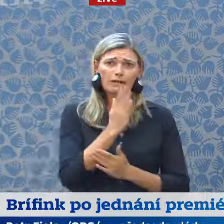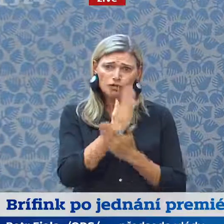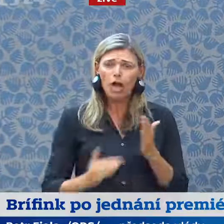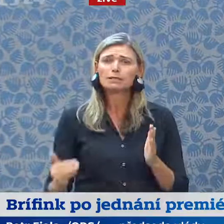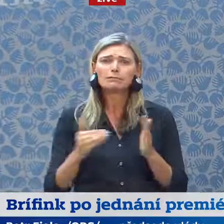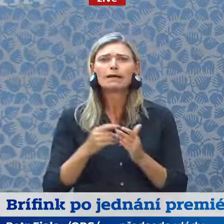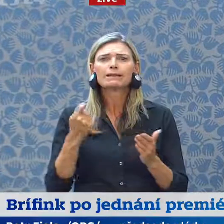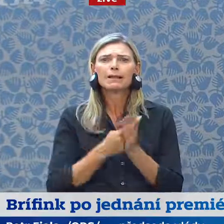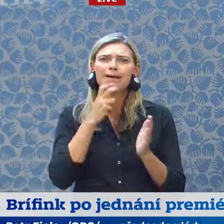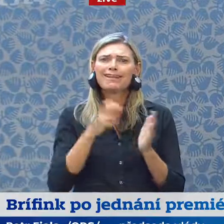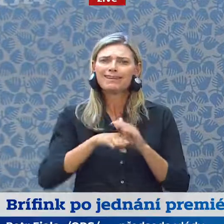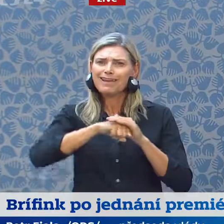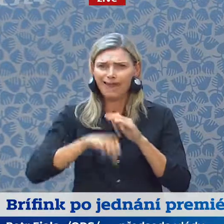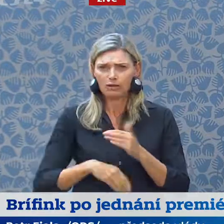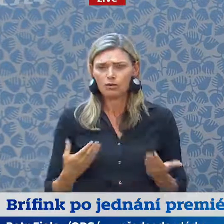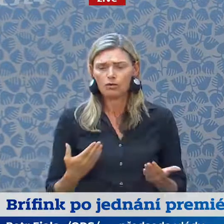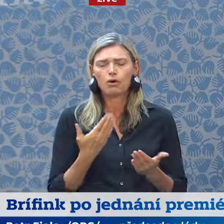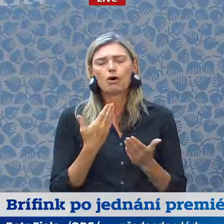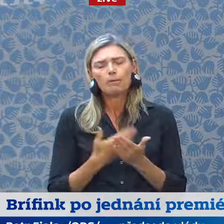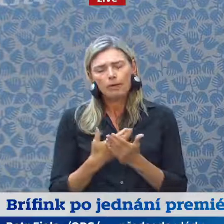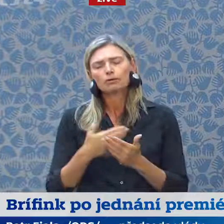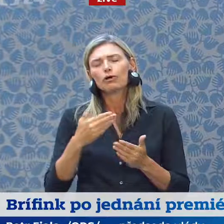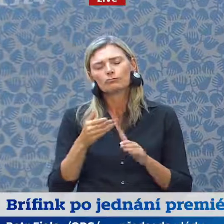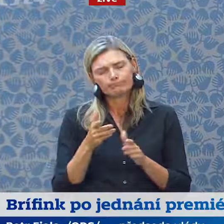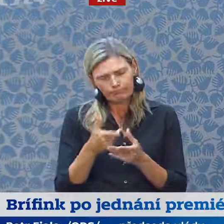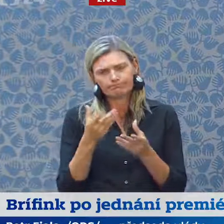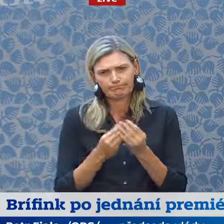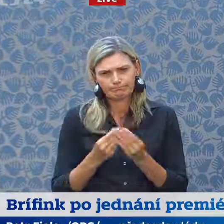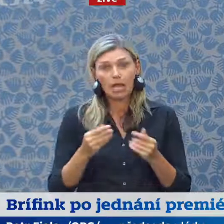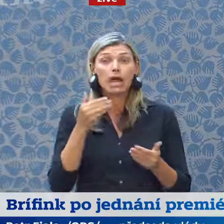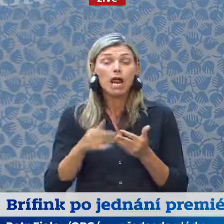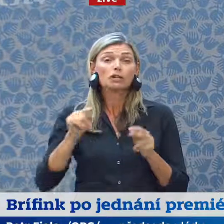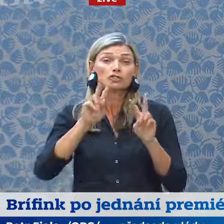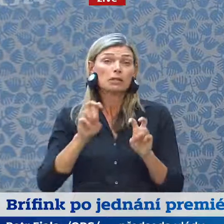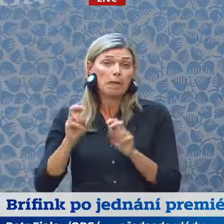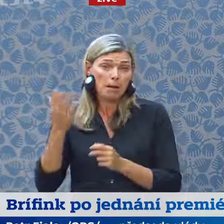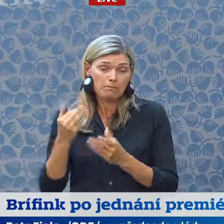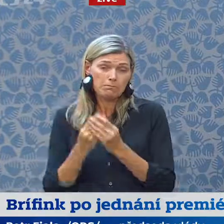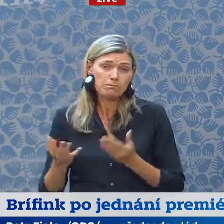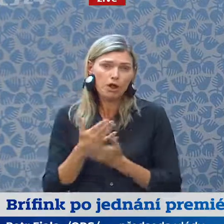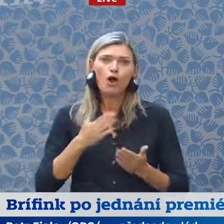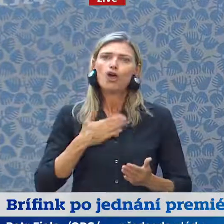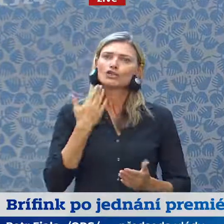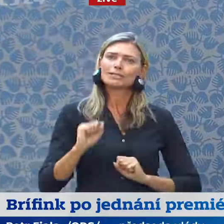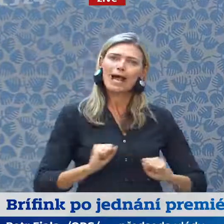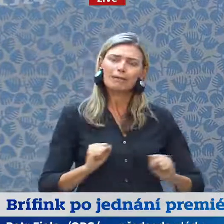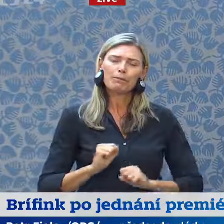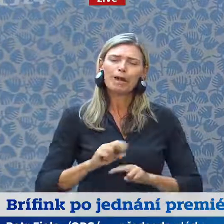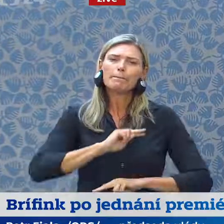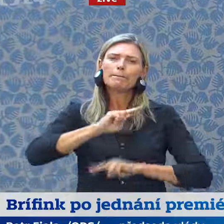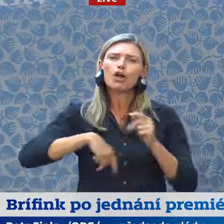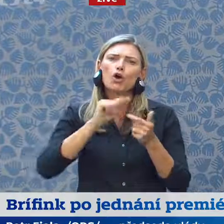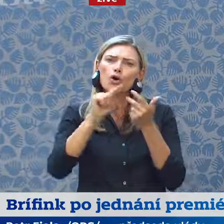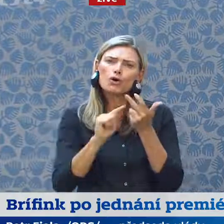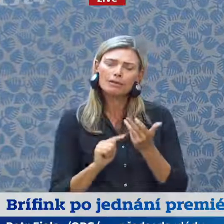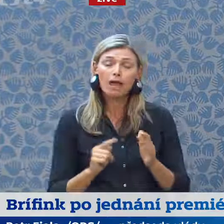samozřejmě těch dalších priorit, které Česká republika si pro evropské předsednictví stanovila vedle řešení